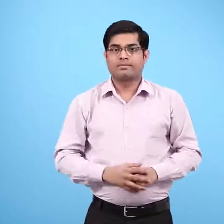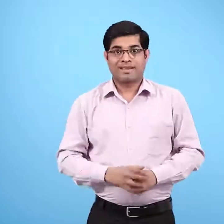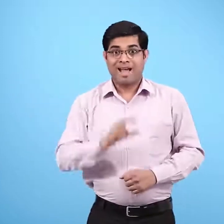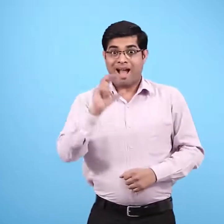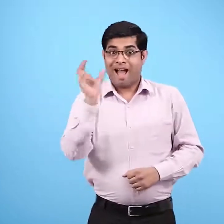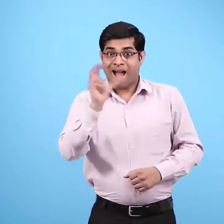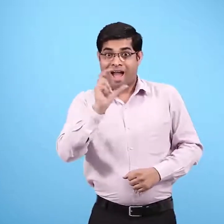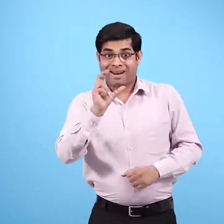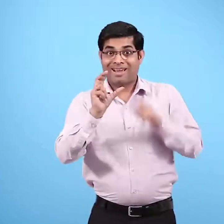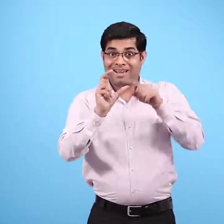कम उबला अंड़